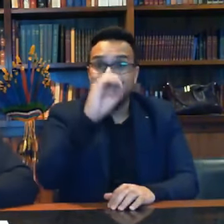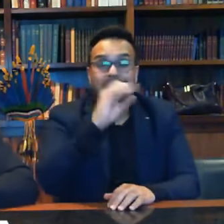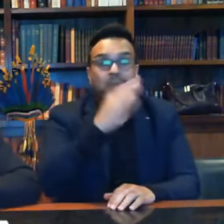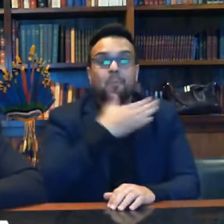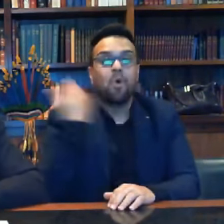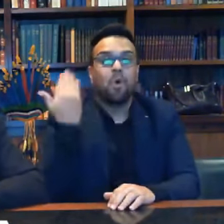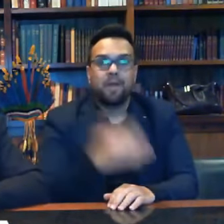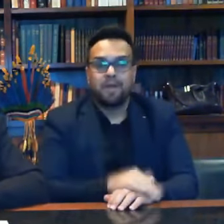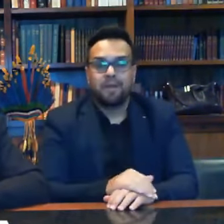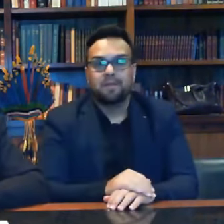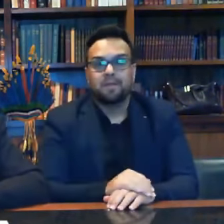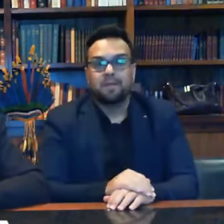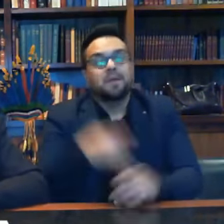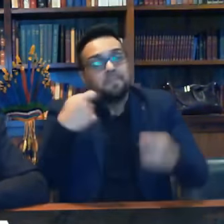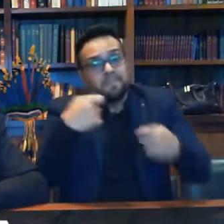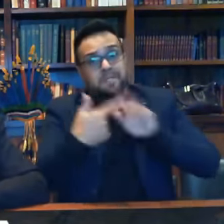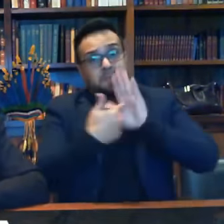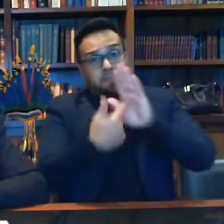Compartilhe a verdade.